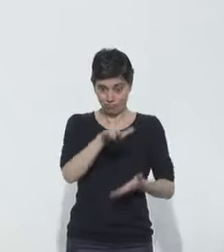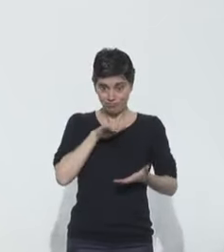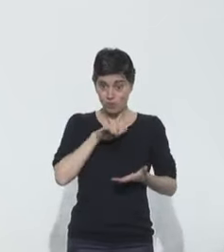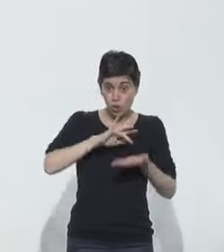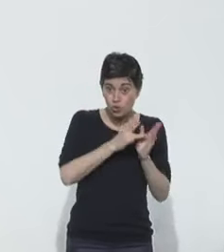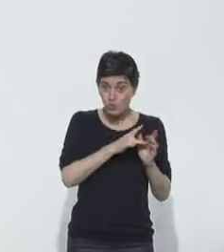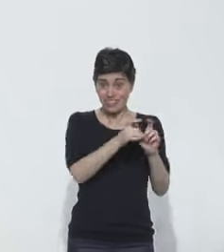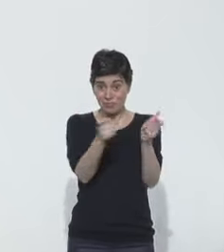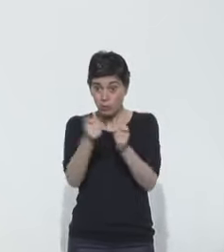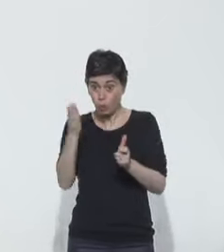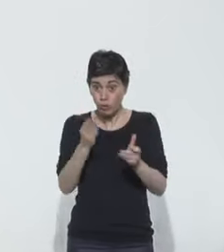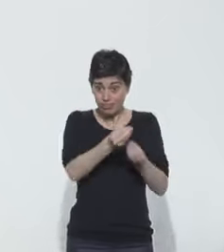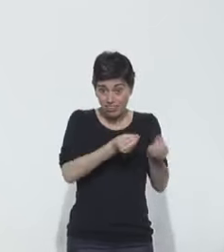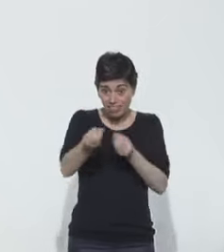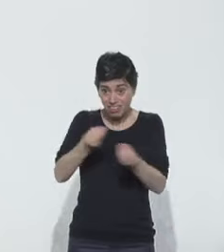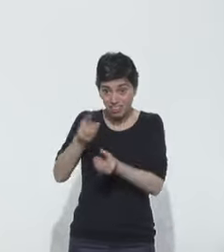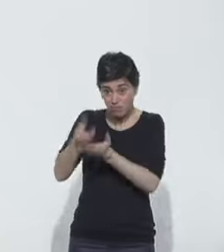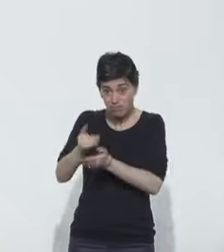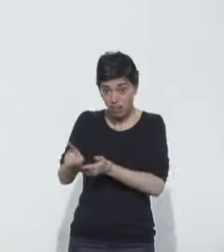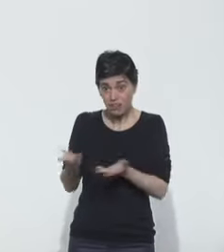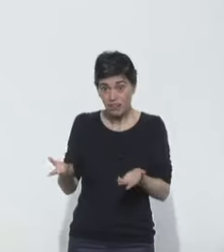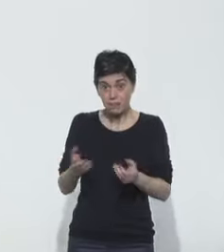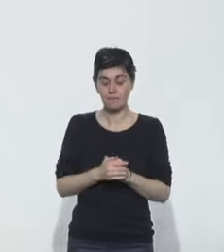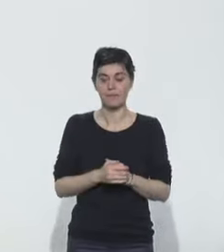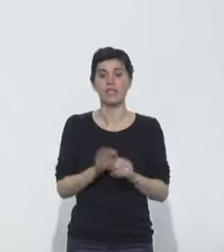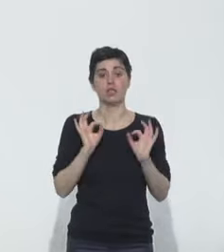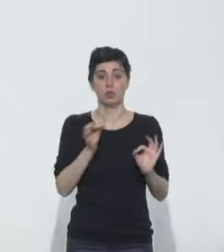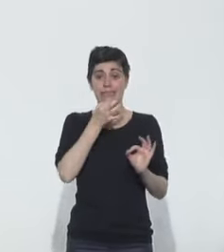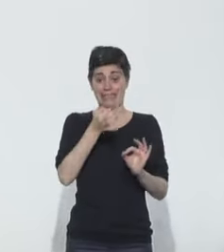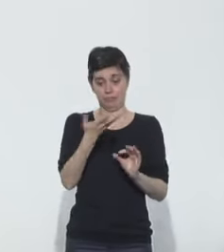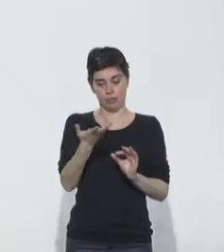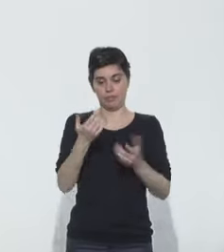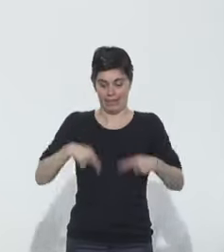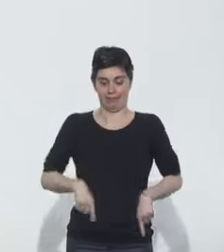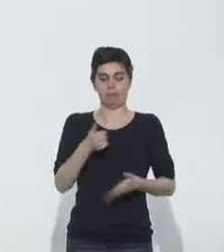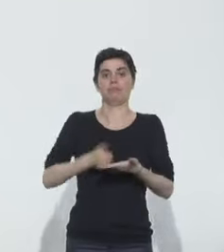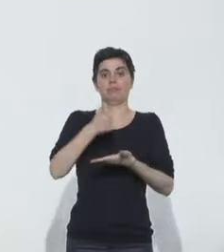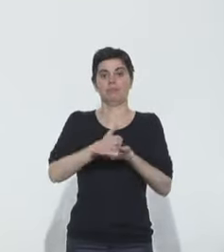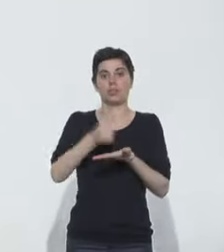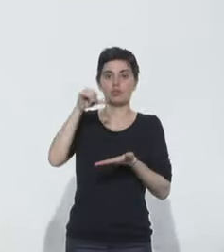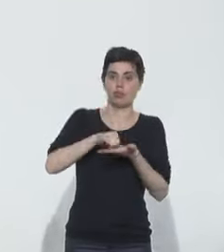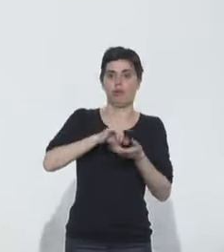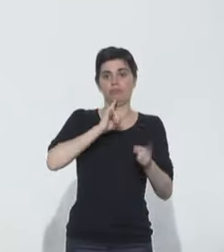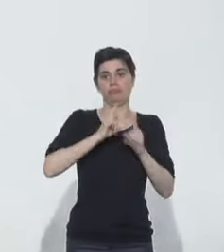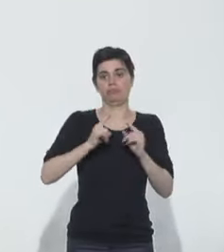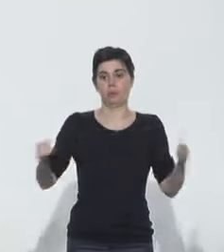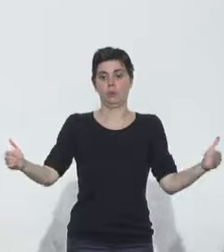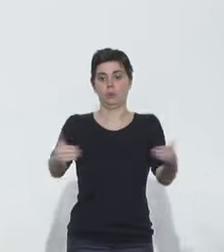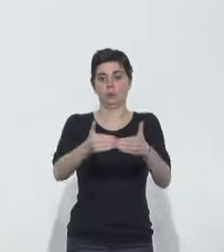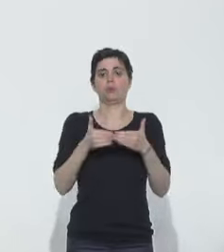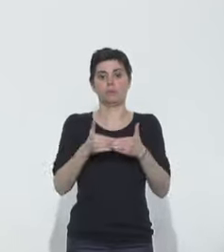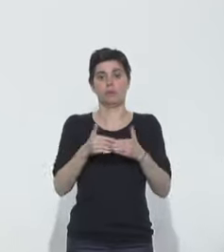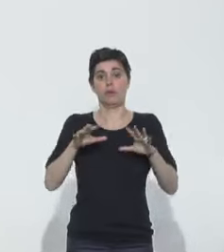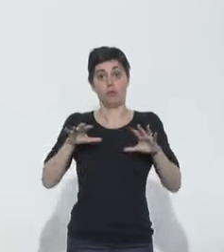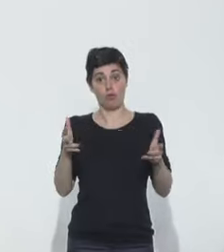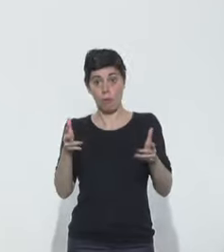qui auraient besoin de ces médicaments ? C'est le fameux achat groupé et la commande centralisée de l'État qui permet d'avoir des moyens de négociation, des moyens de discussion